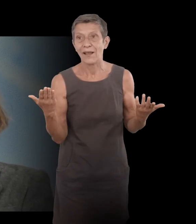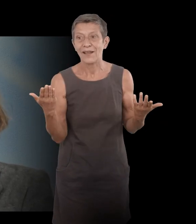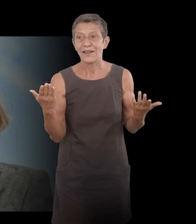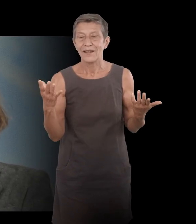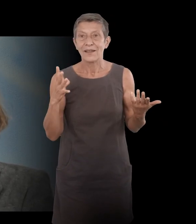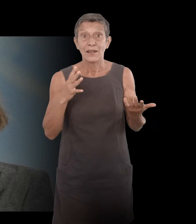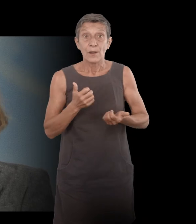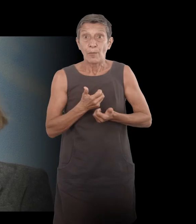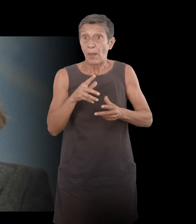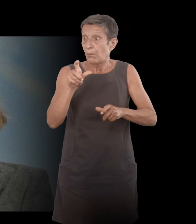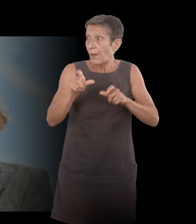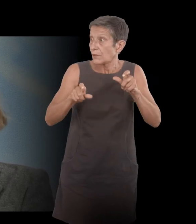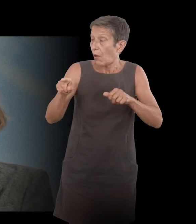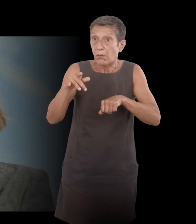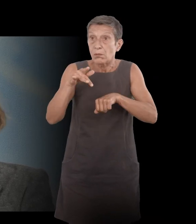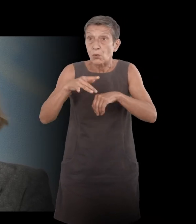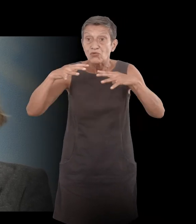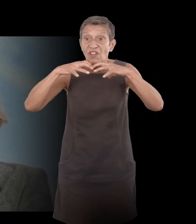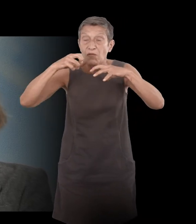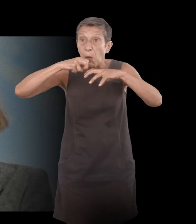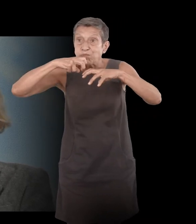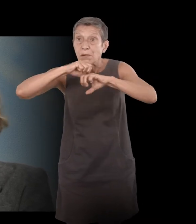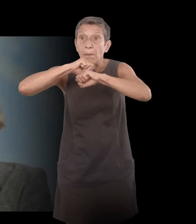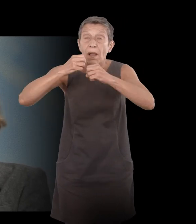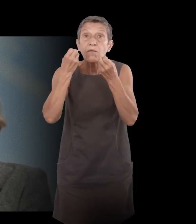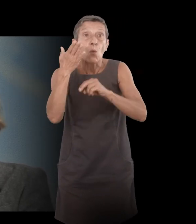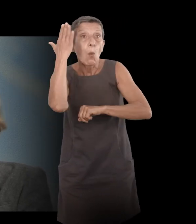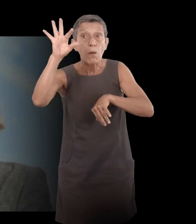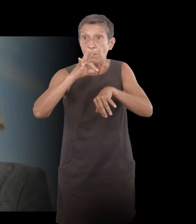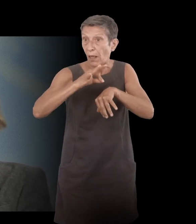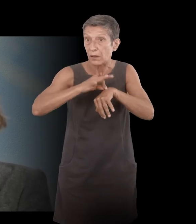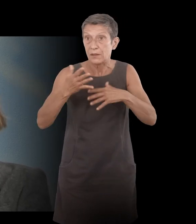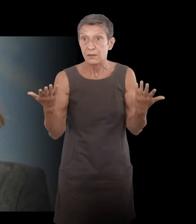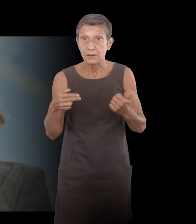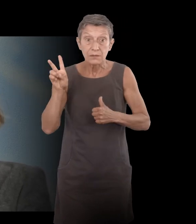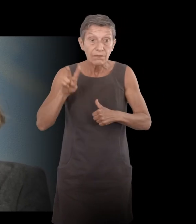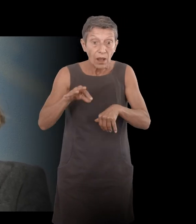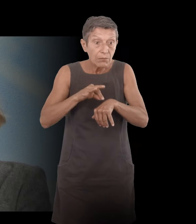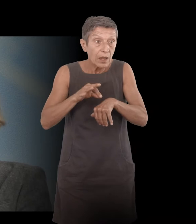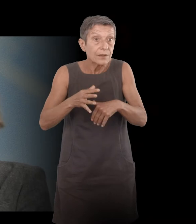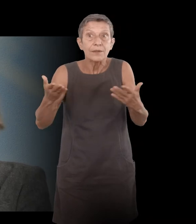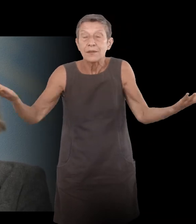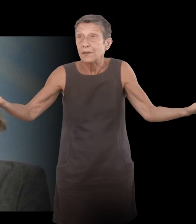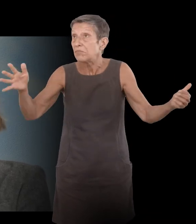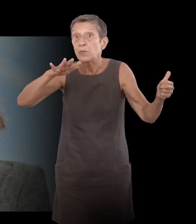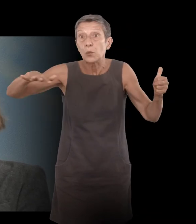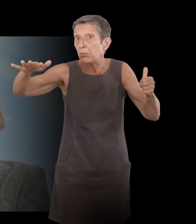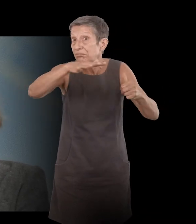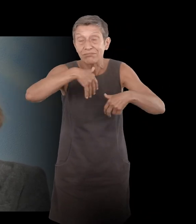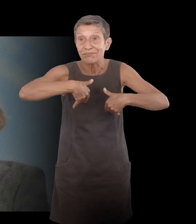gens qui sont touchés par des ruptures d'anévrises ou n'importe quelle autre maladie, puisque vraiment, la maladie, c'est un état universel. Et quelles que soient les